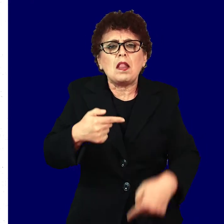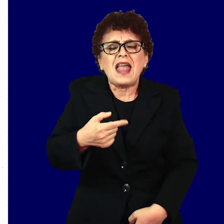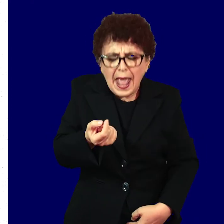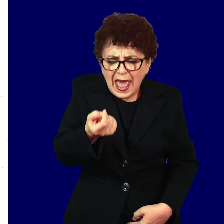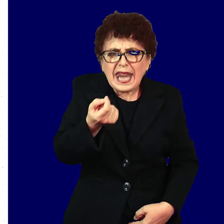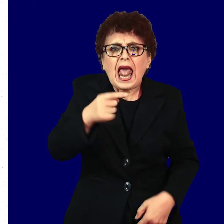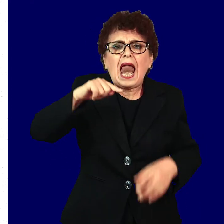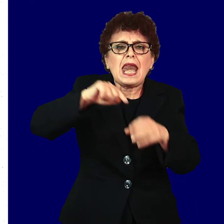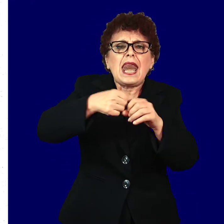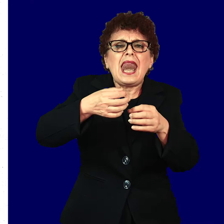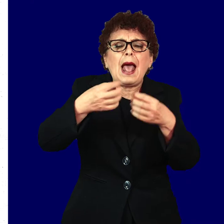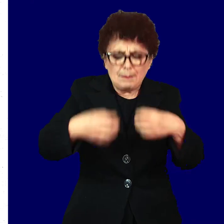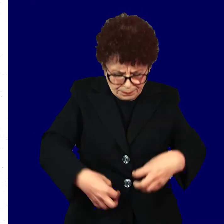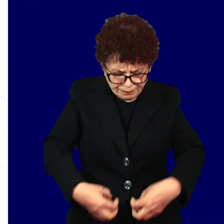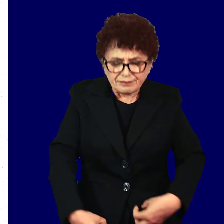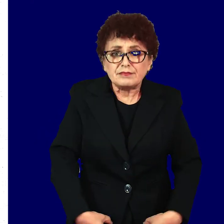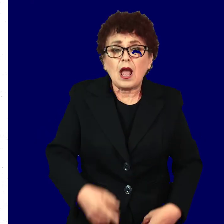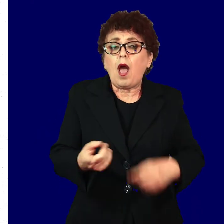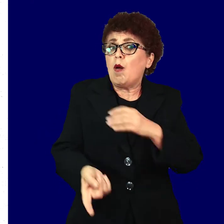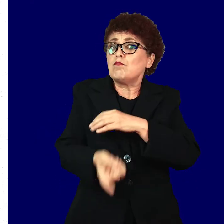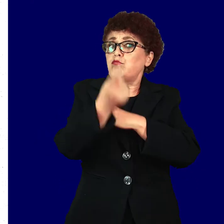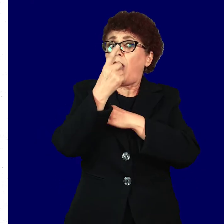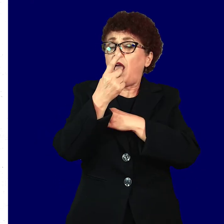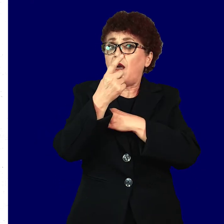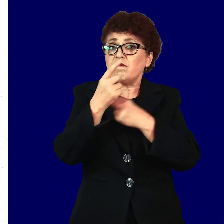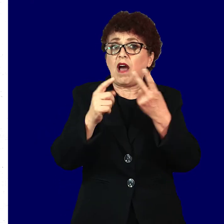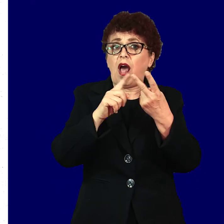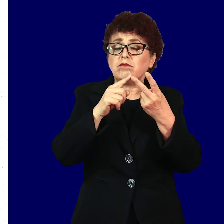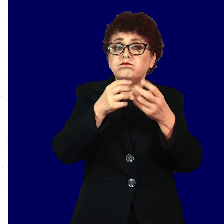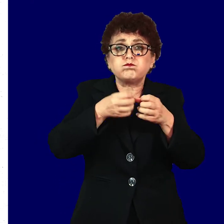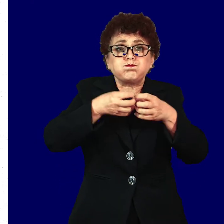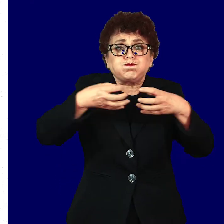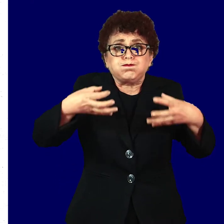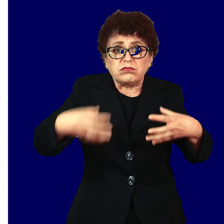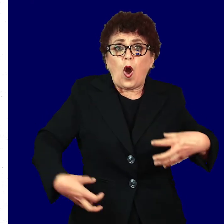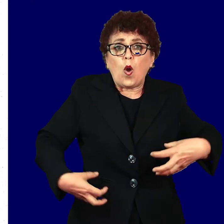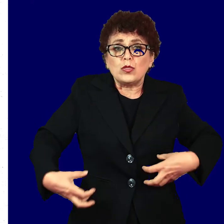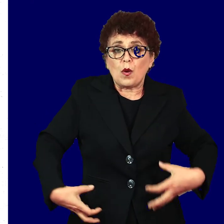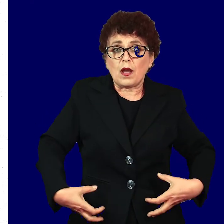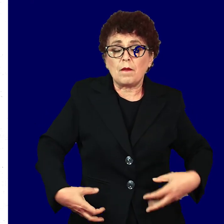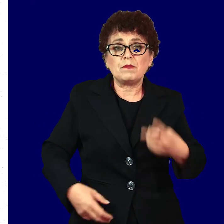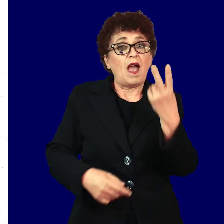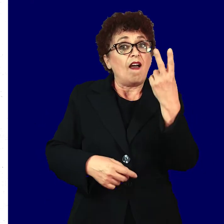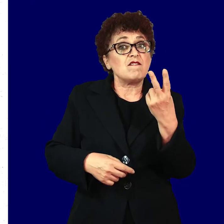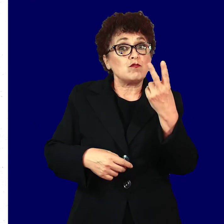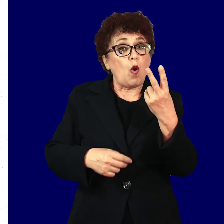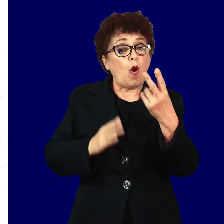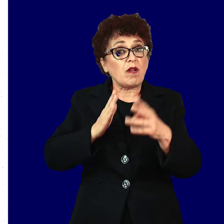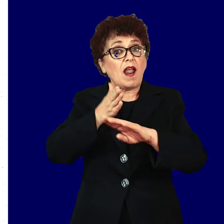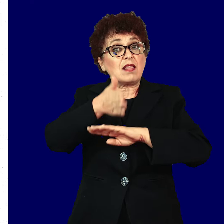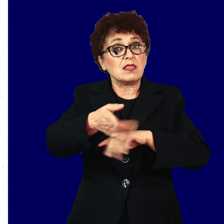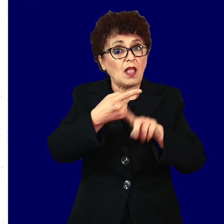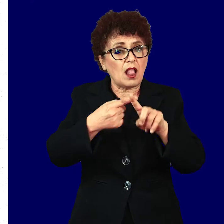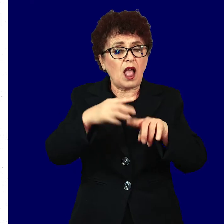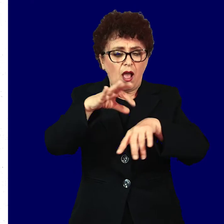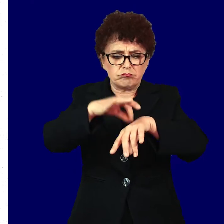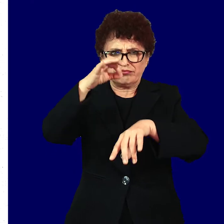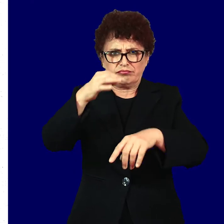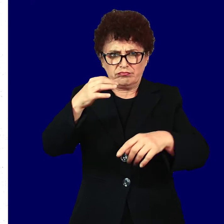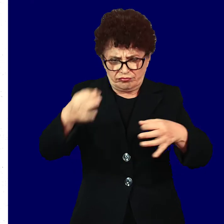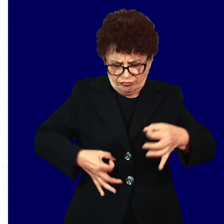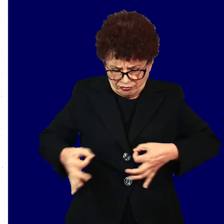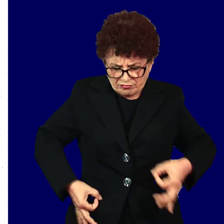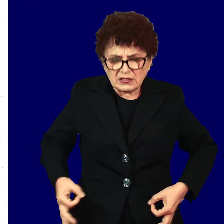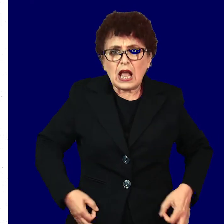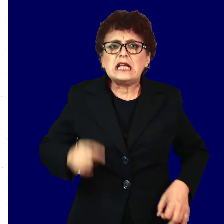неколку ранички. Можна е појава на сголемени лимфни јазли. Втора фаза – кожен осип